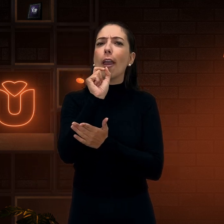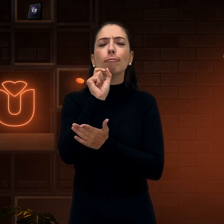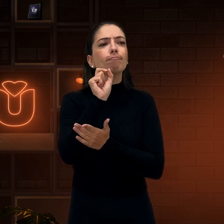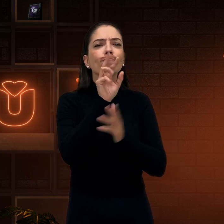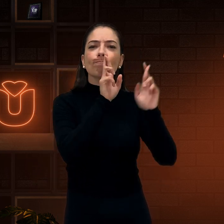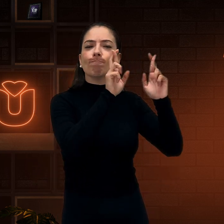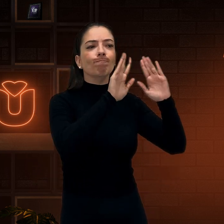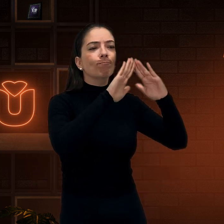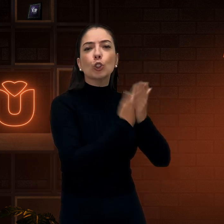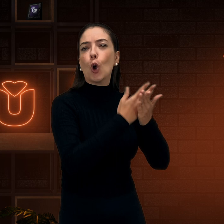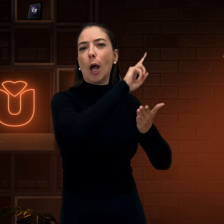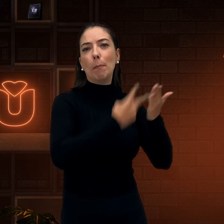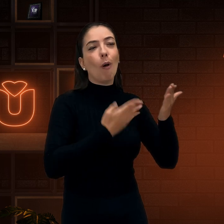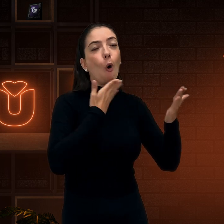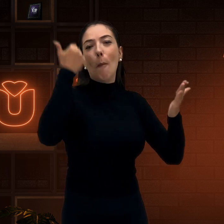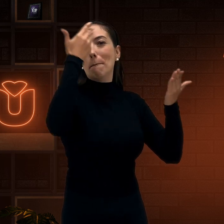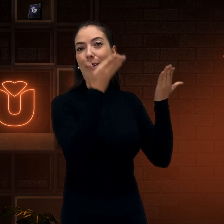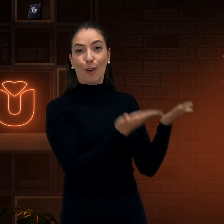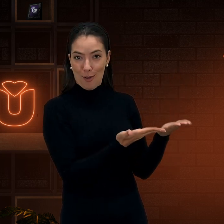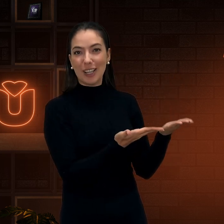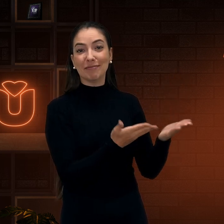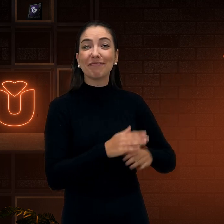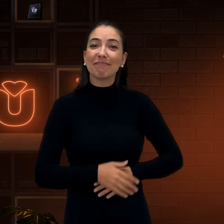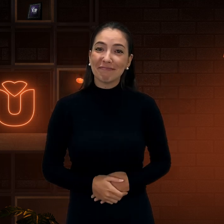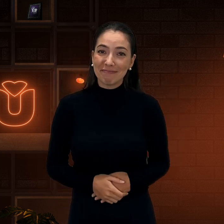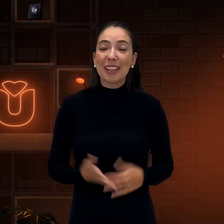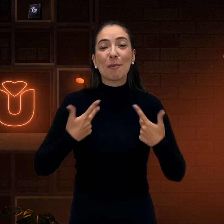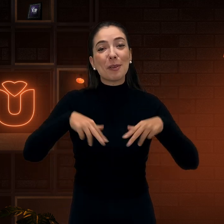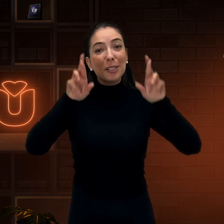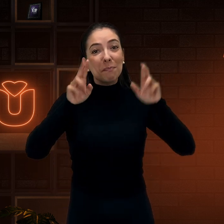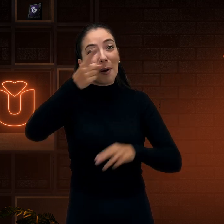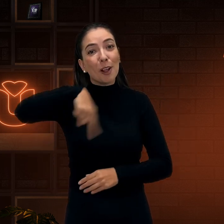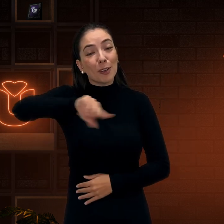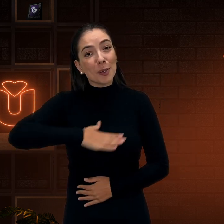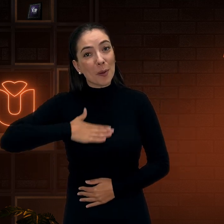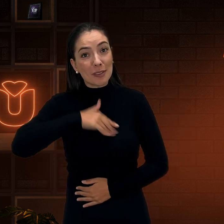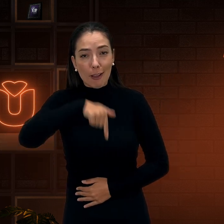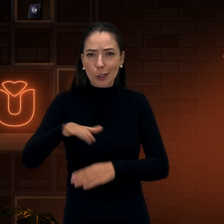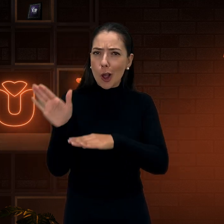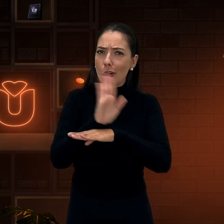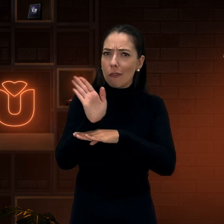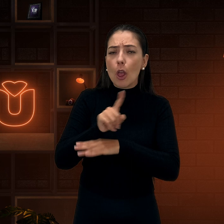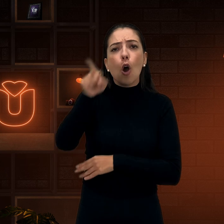recomendo e falo que a escola bilíngue é bem melhor. Espero que vocês tenham gostado desse vídeo.